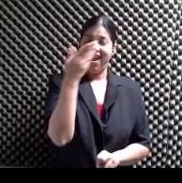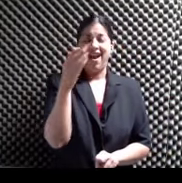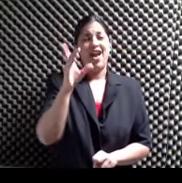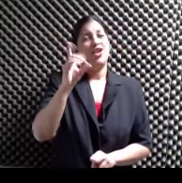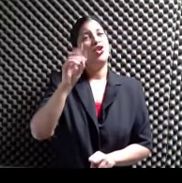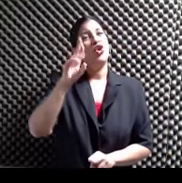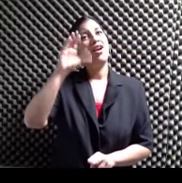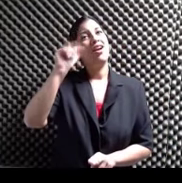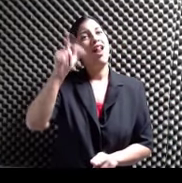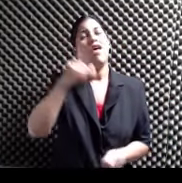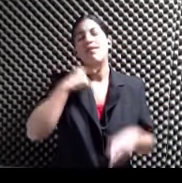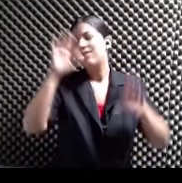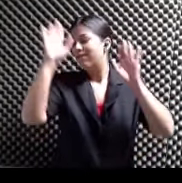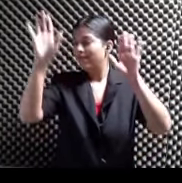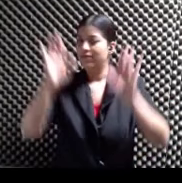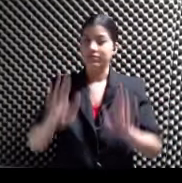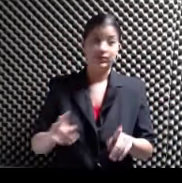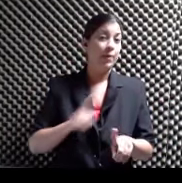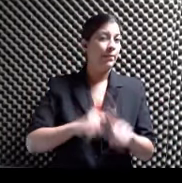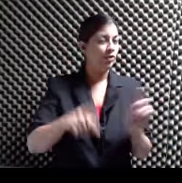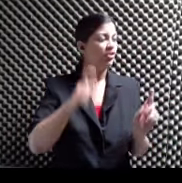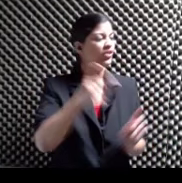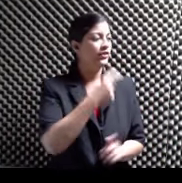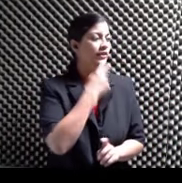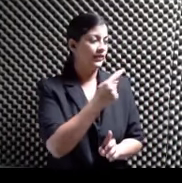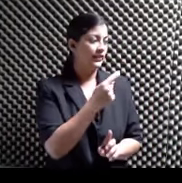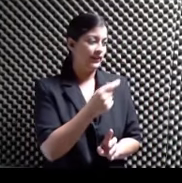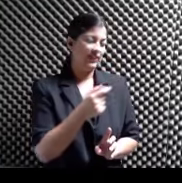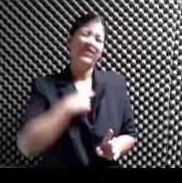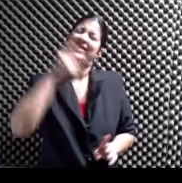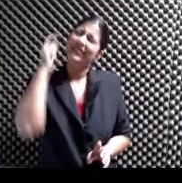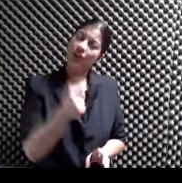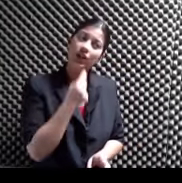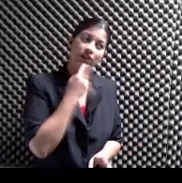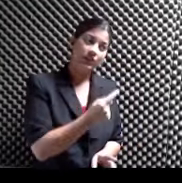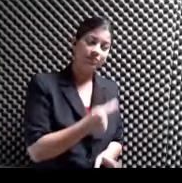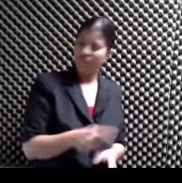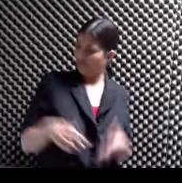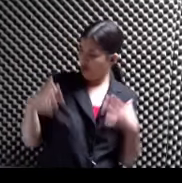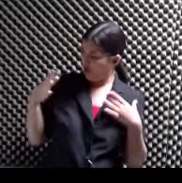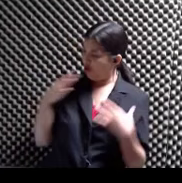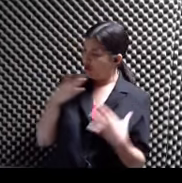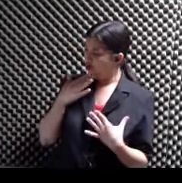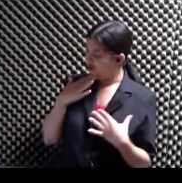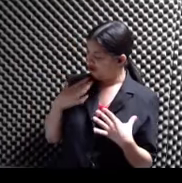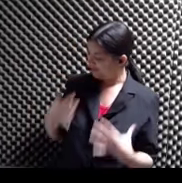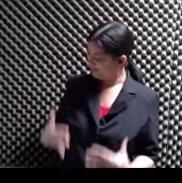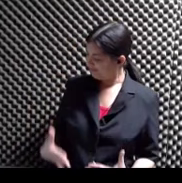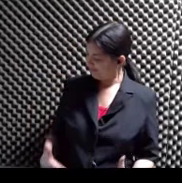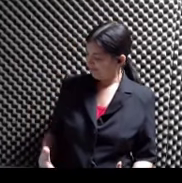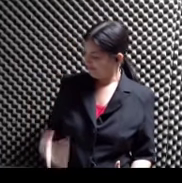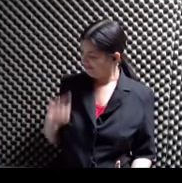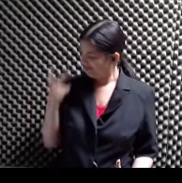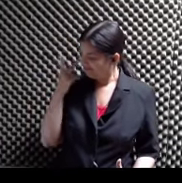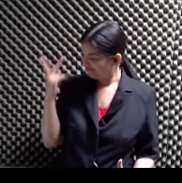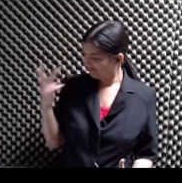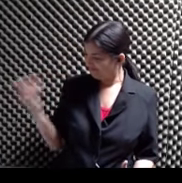sí Por eso decimos Yo te tengo que decir algo Yo les tengo que decir algo Ese color te queda muy bonito Ese rosa subido Como un magenta Bueno Tengo que